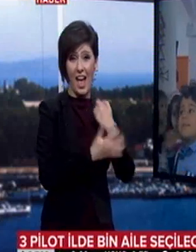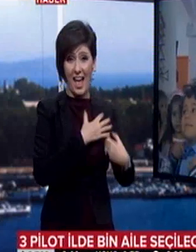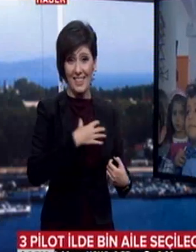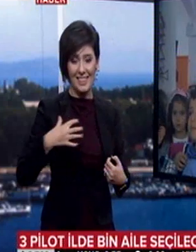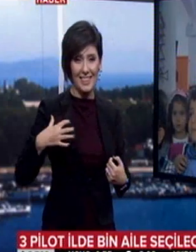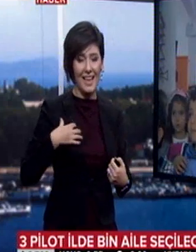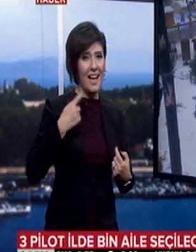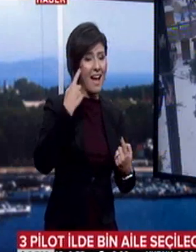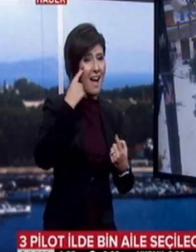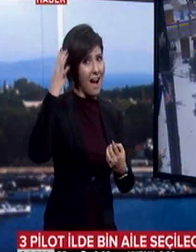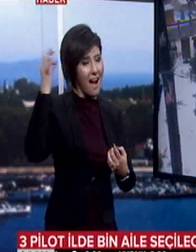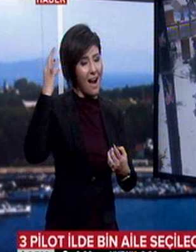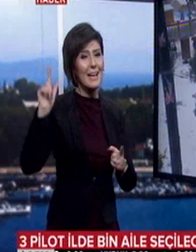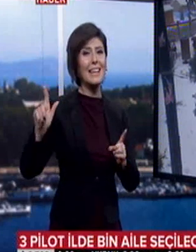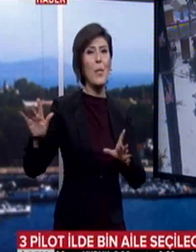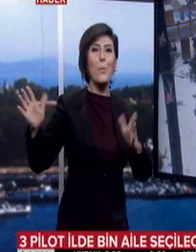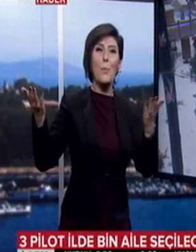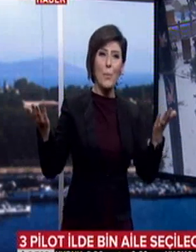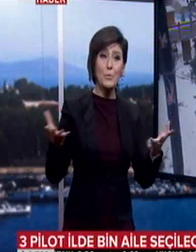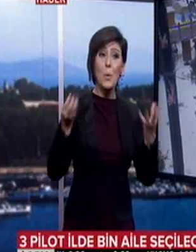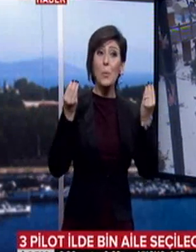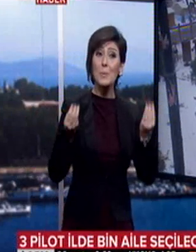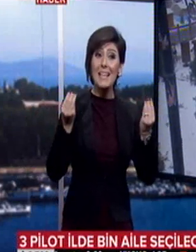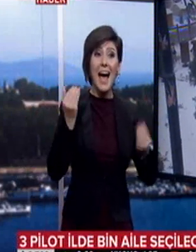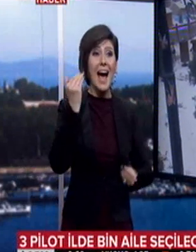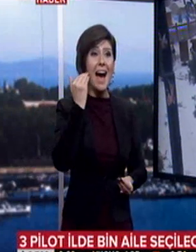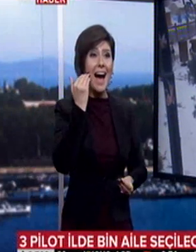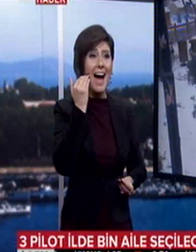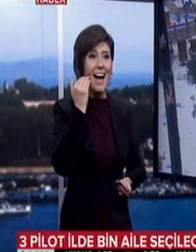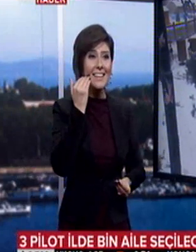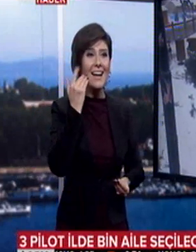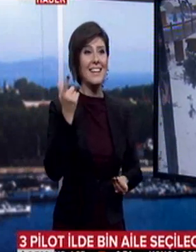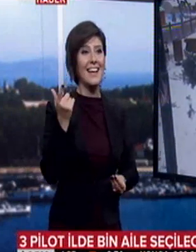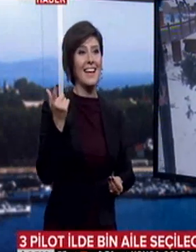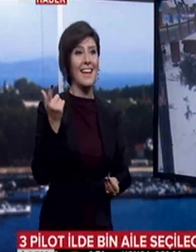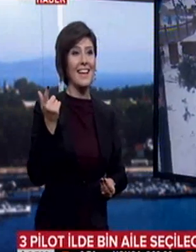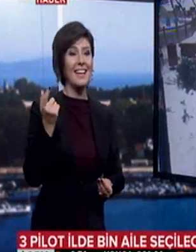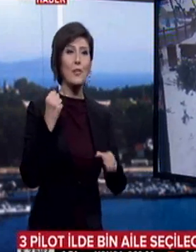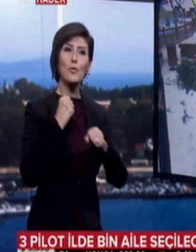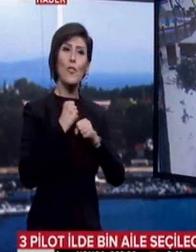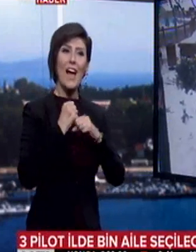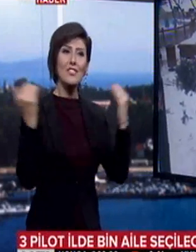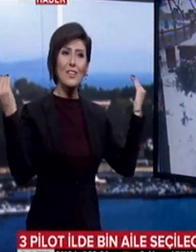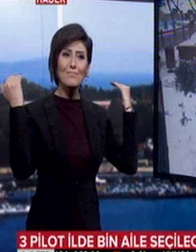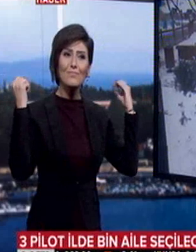kalmayacak. Çok güzel valla. O anneanneye de şey olur, yani bir güvence olur, hoşuna gider,